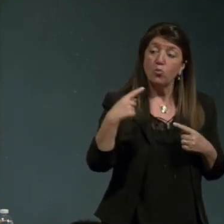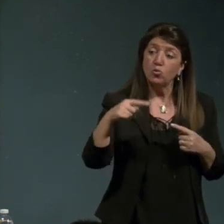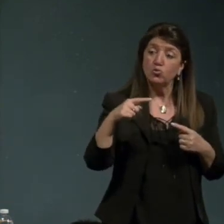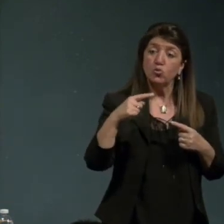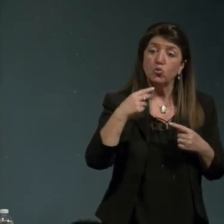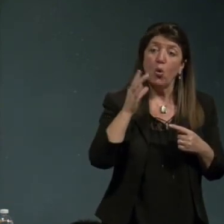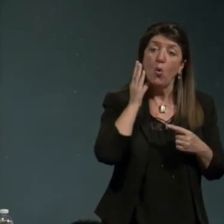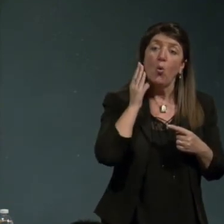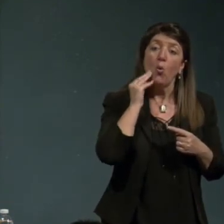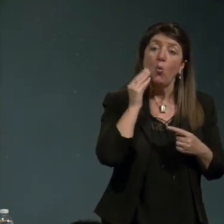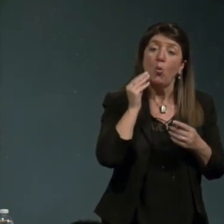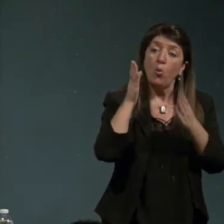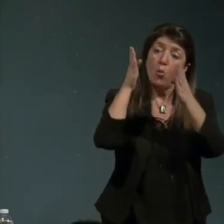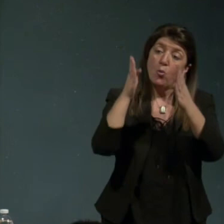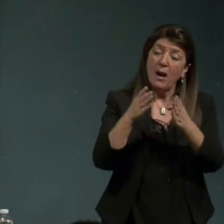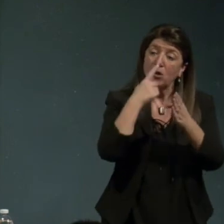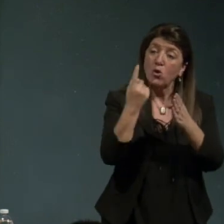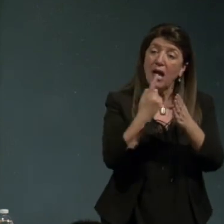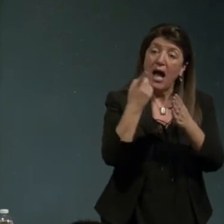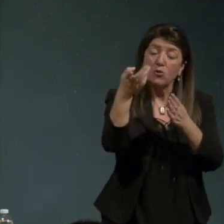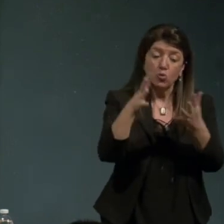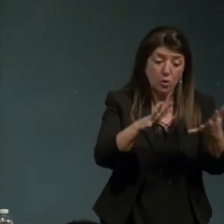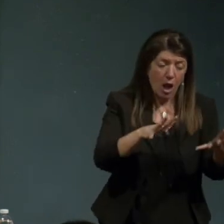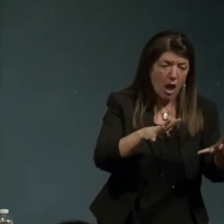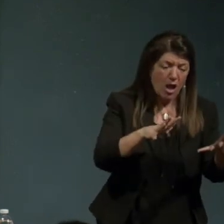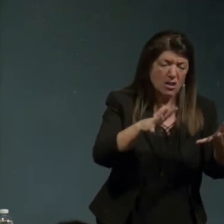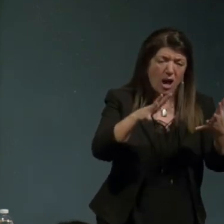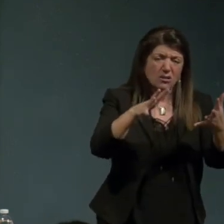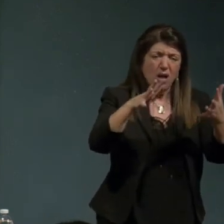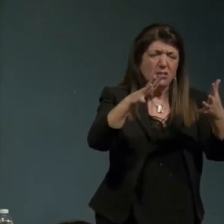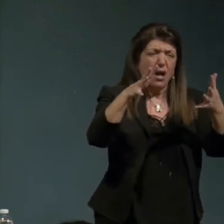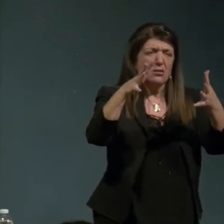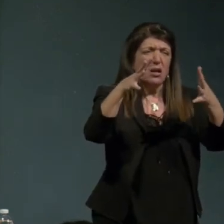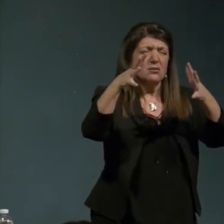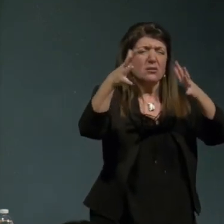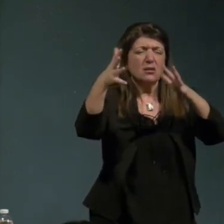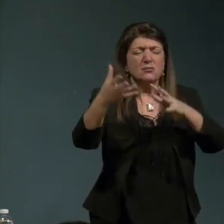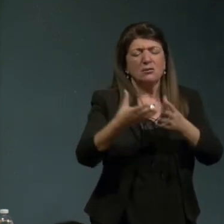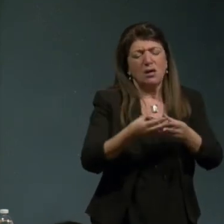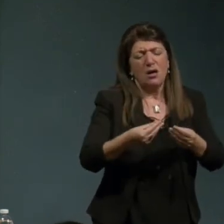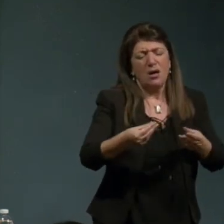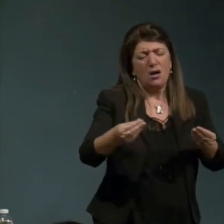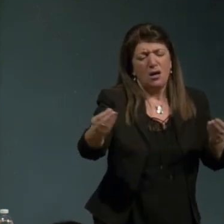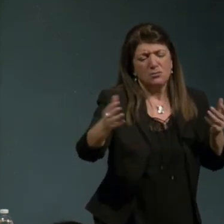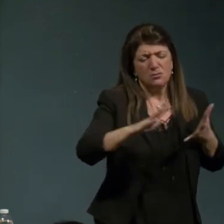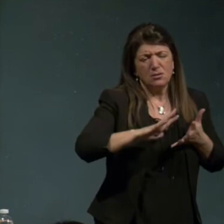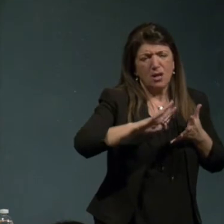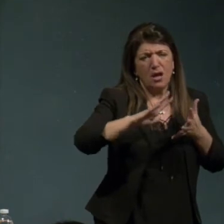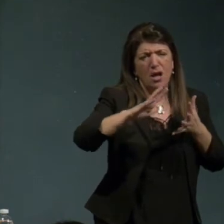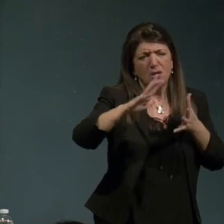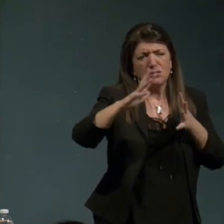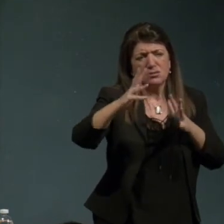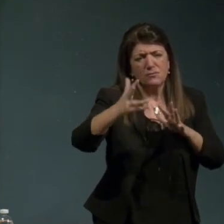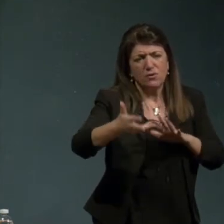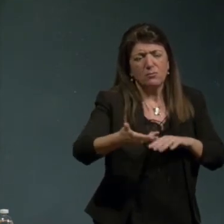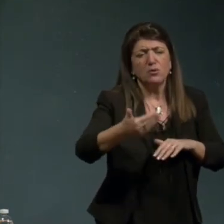questa avventura ha fatto molte trasformazioni non unicamente a partire del Neandertale e dell